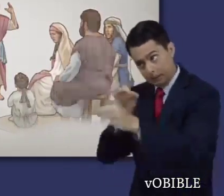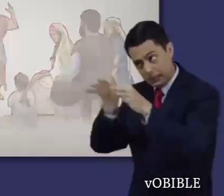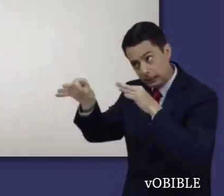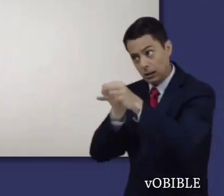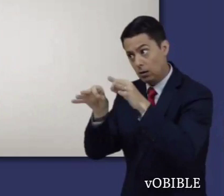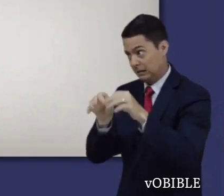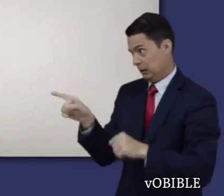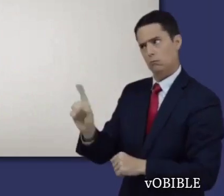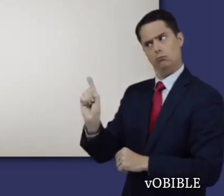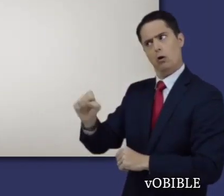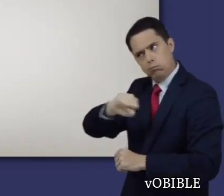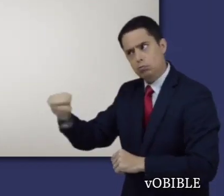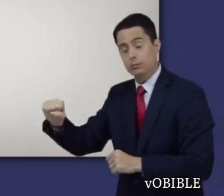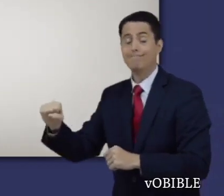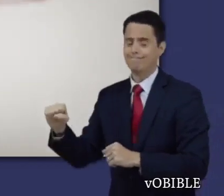influencia.